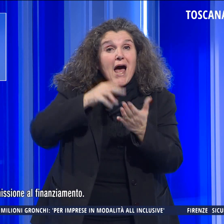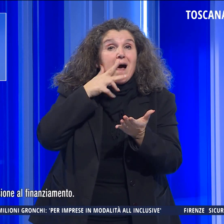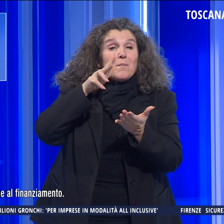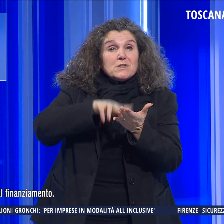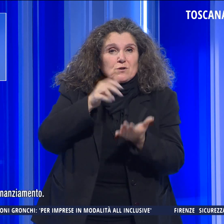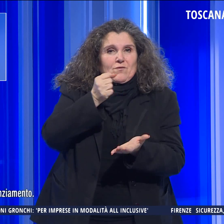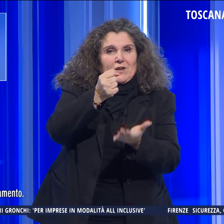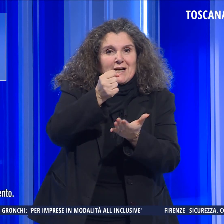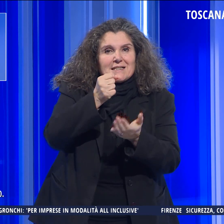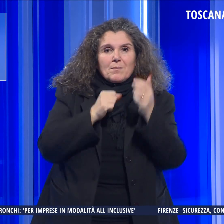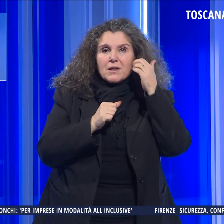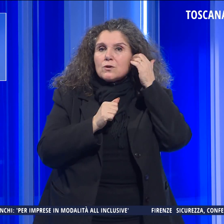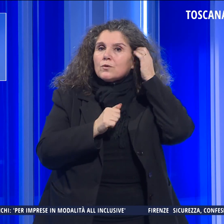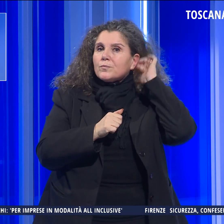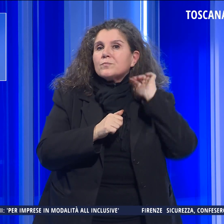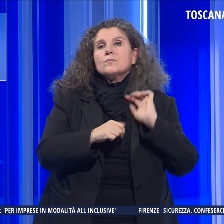finanziamento.